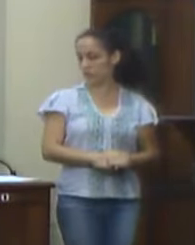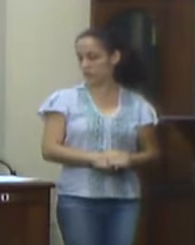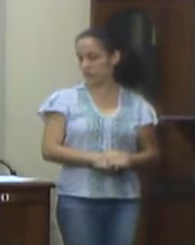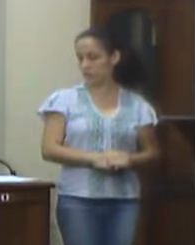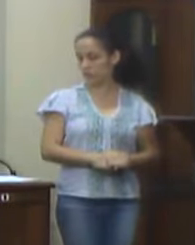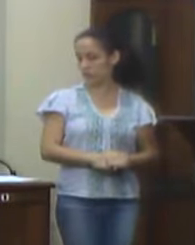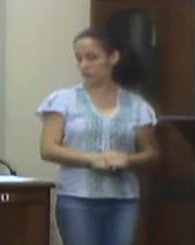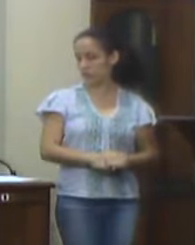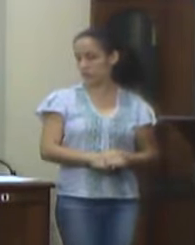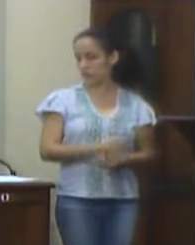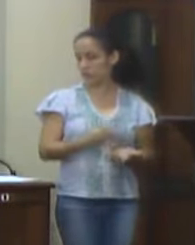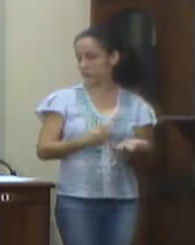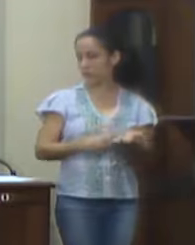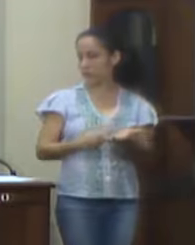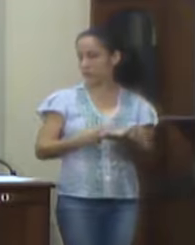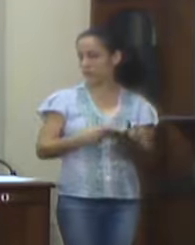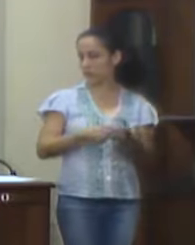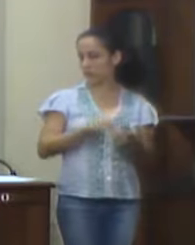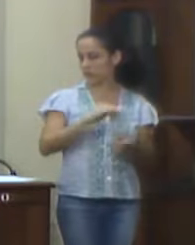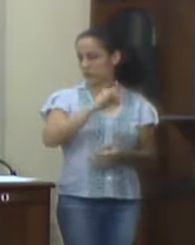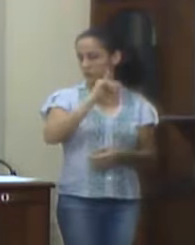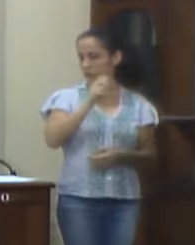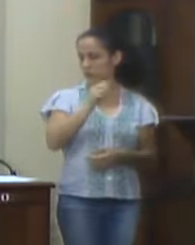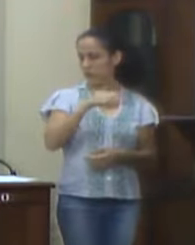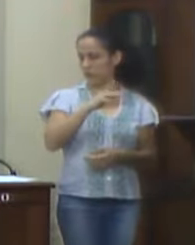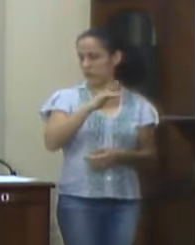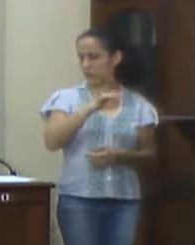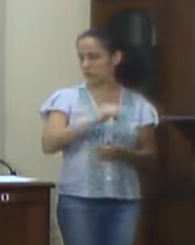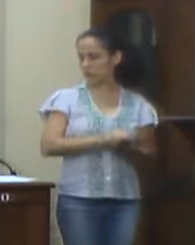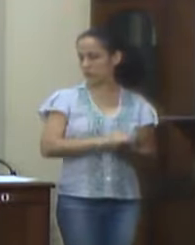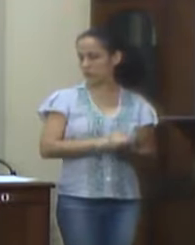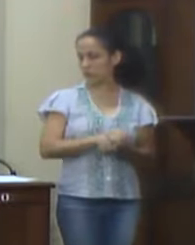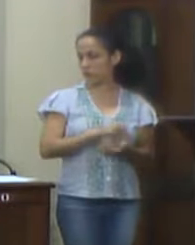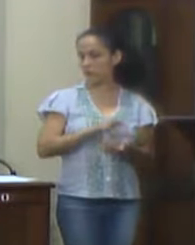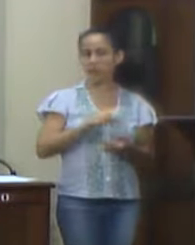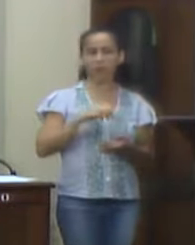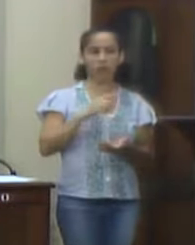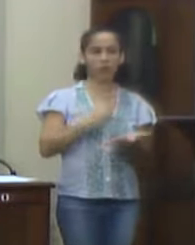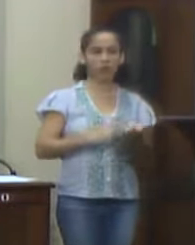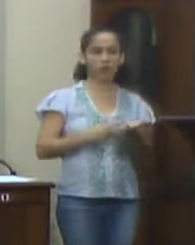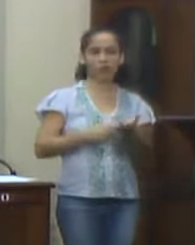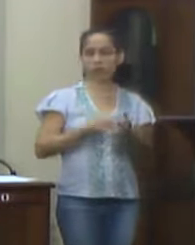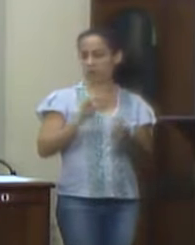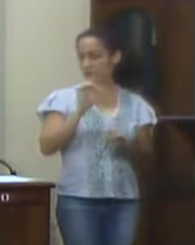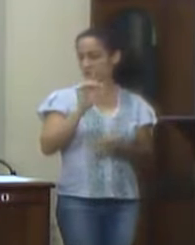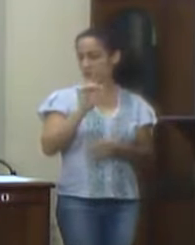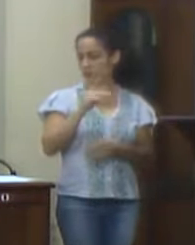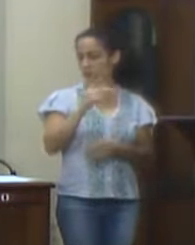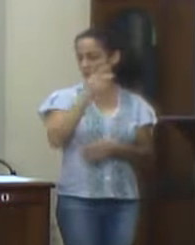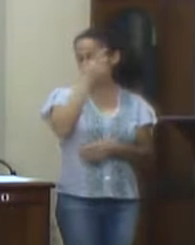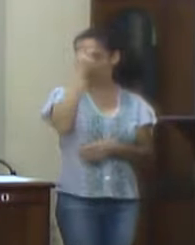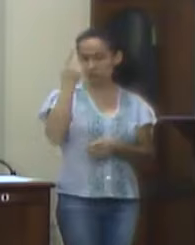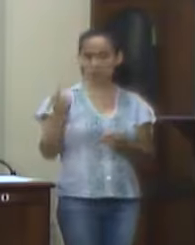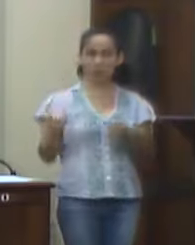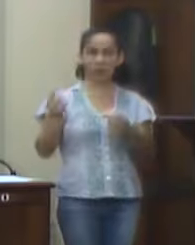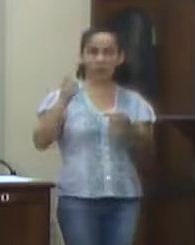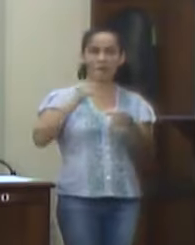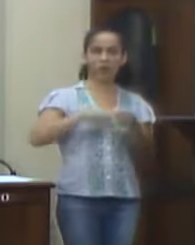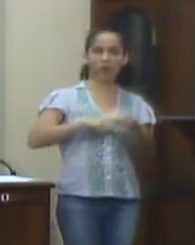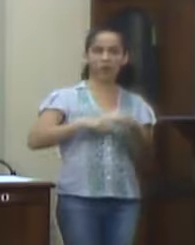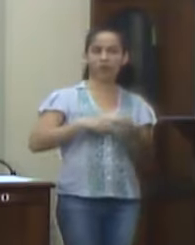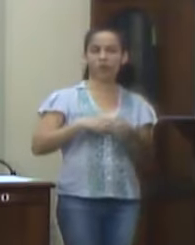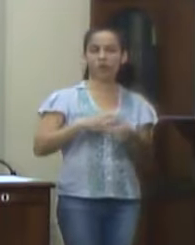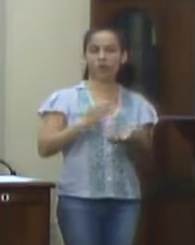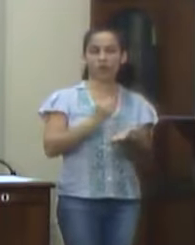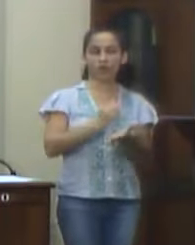Agenda de marcação de consulta, janeiro de 2019. Agendamentos de consulta, somente pacientes de retorno com o